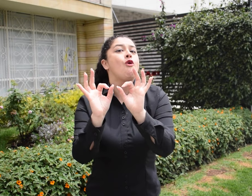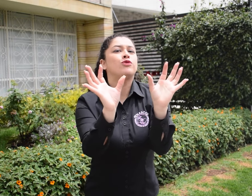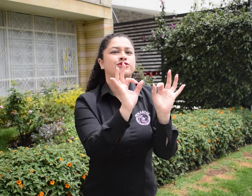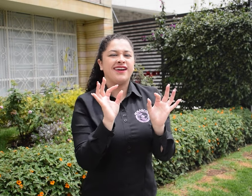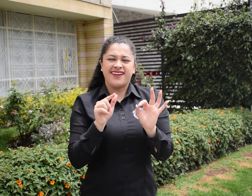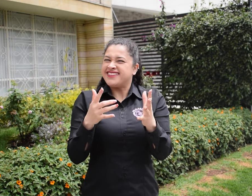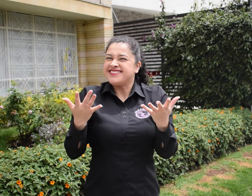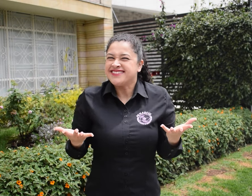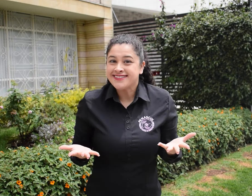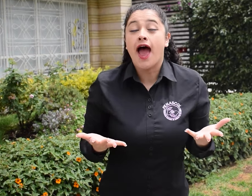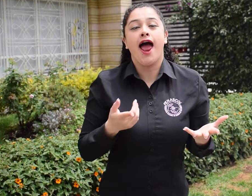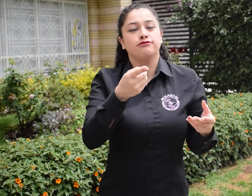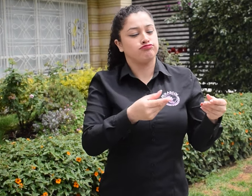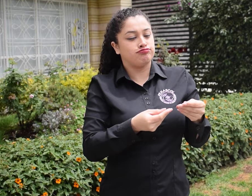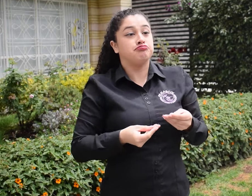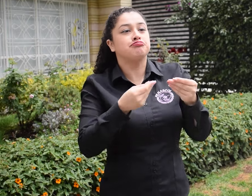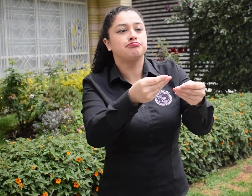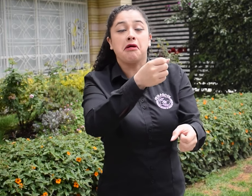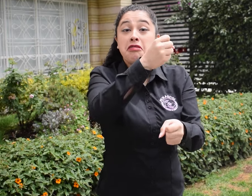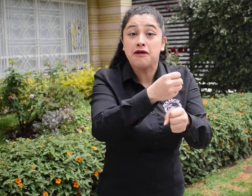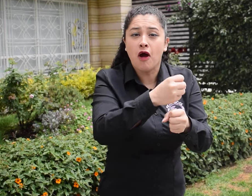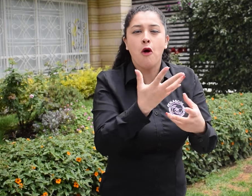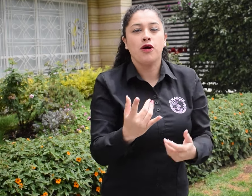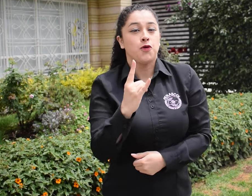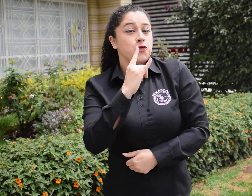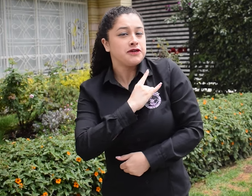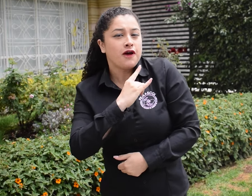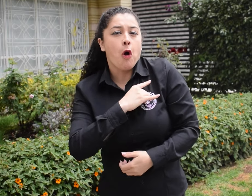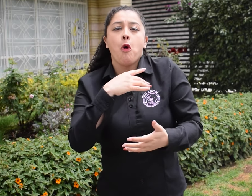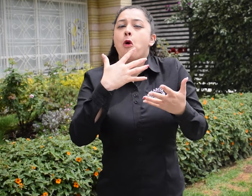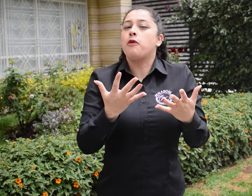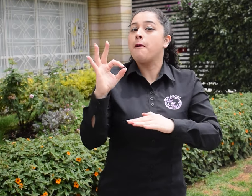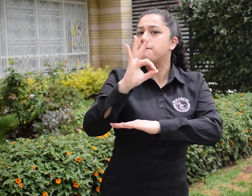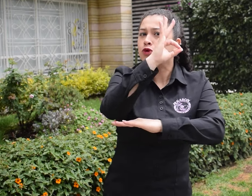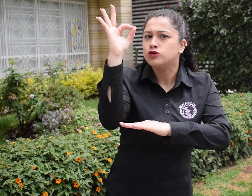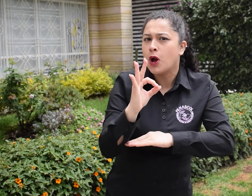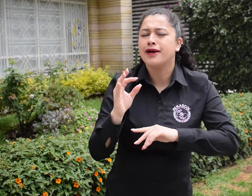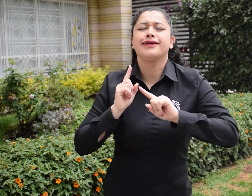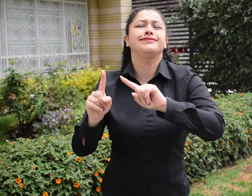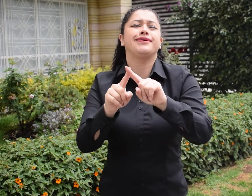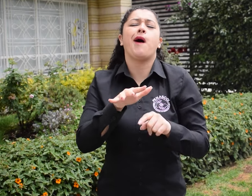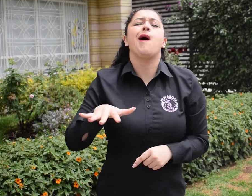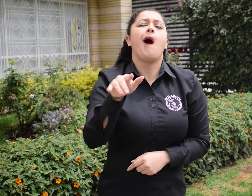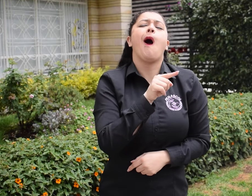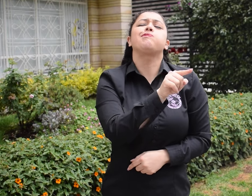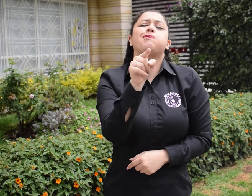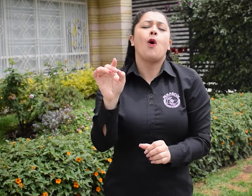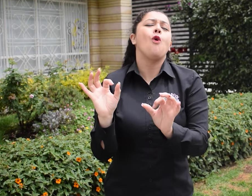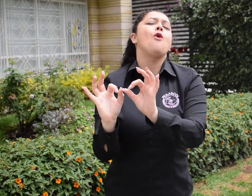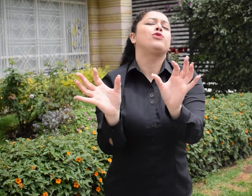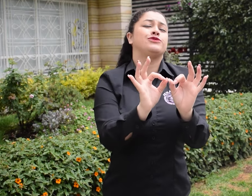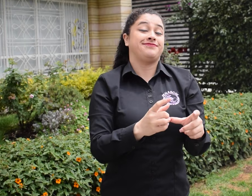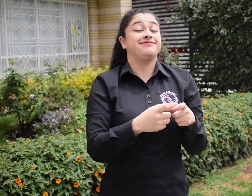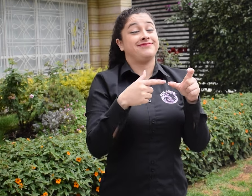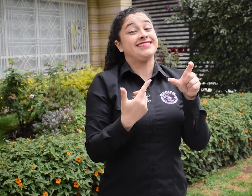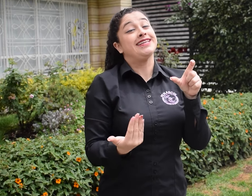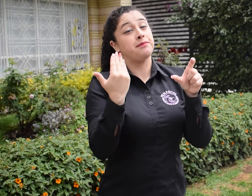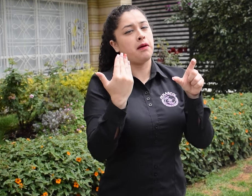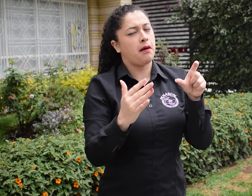Este, además de tener beneficios como descuentos y tiempo compensado, lo más relevante